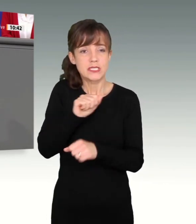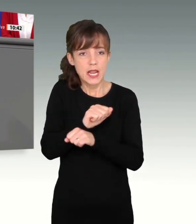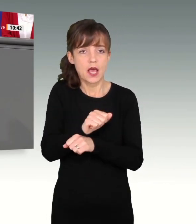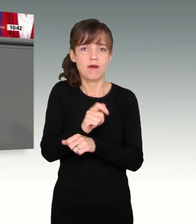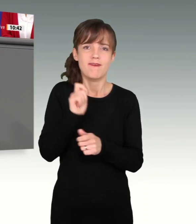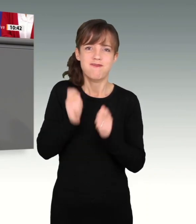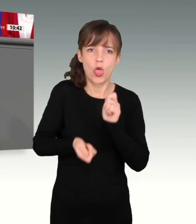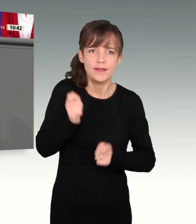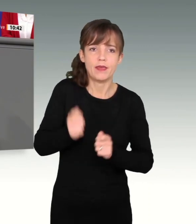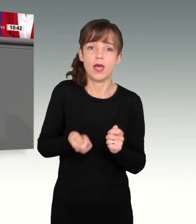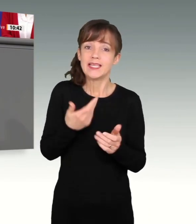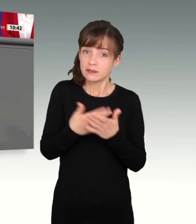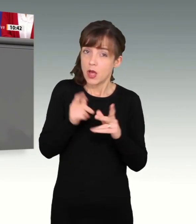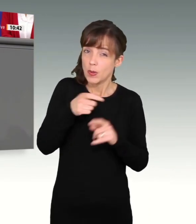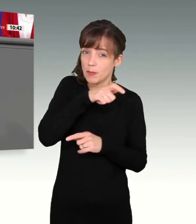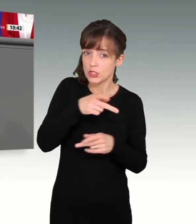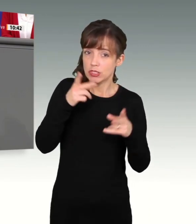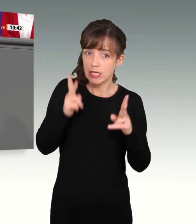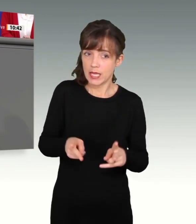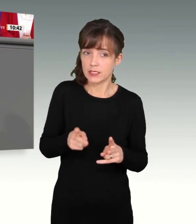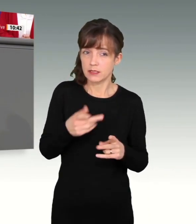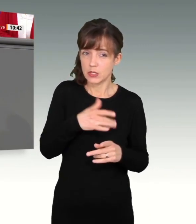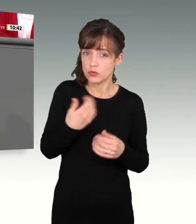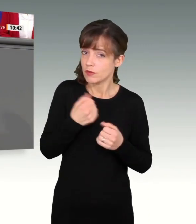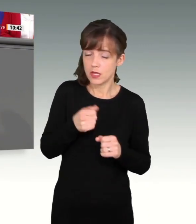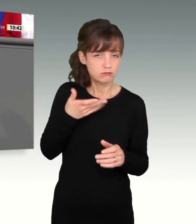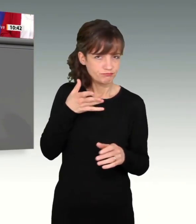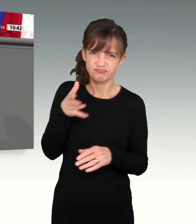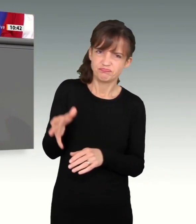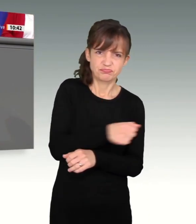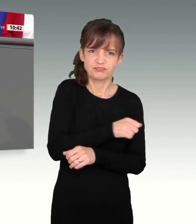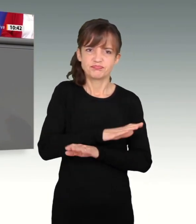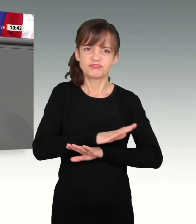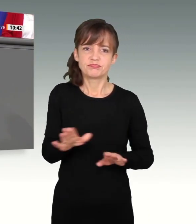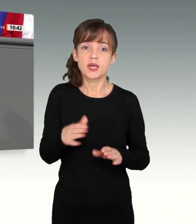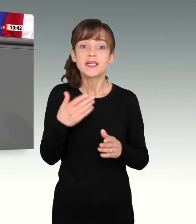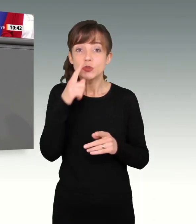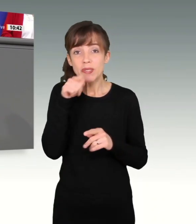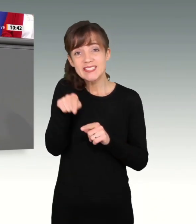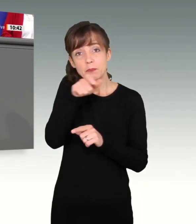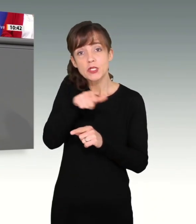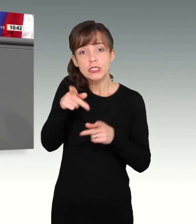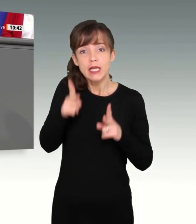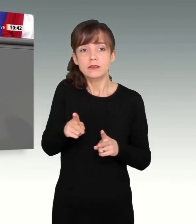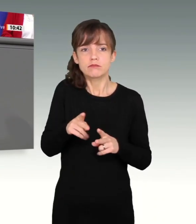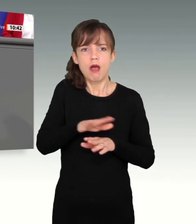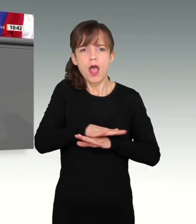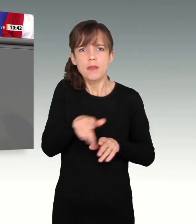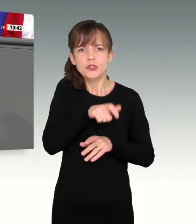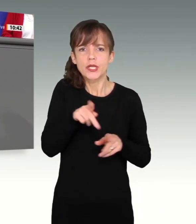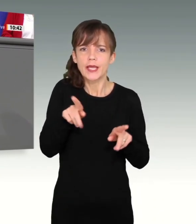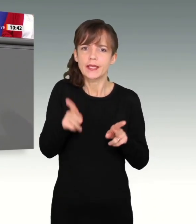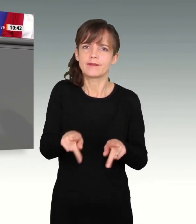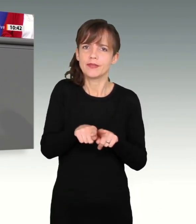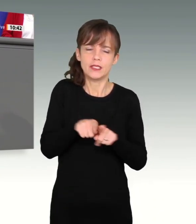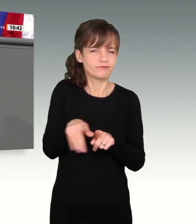Aber nicht nur dieses Menschenrecht, sondern alle Menschenrechte wurden damit angegriffen. Dies zeigt uns auf eine dramatische Art